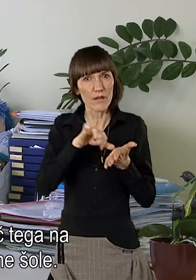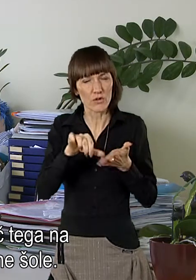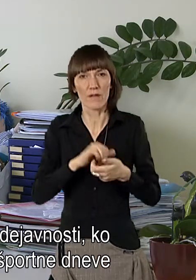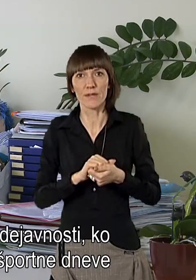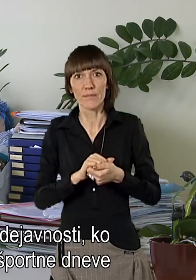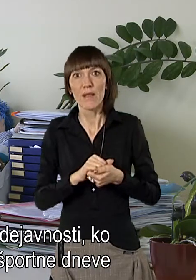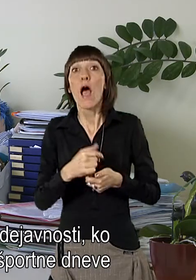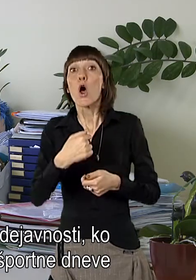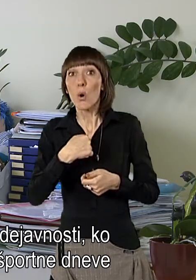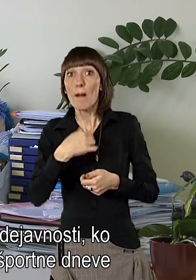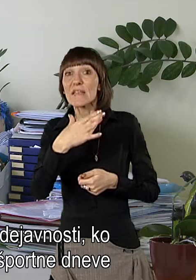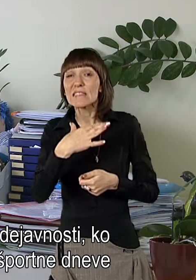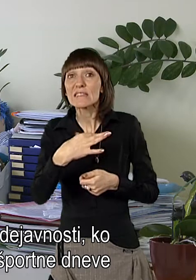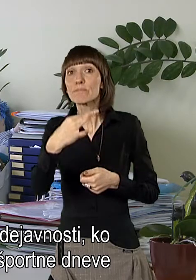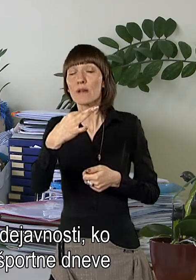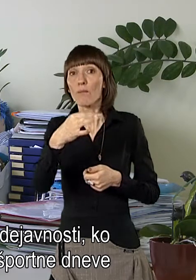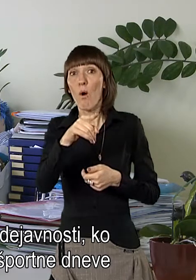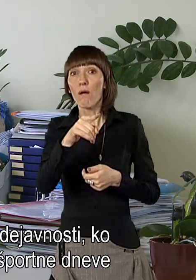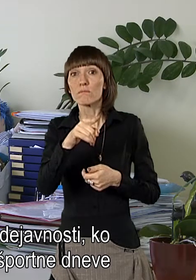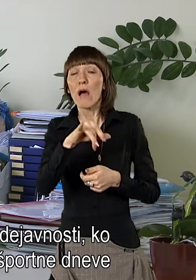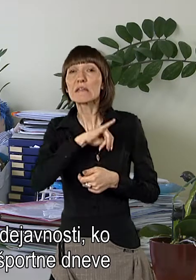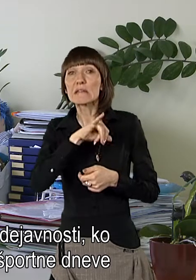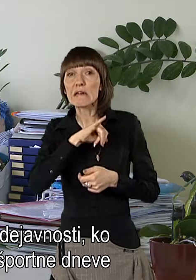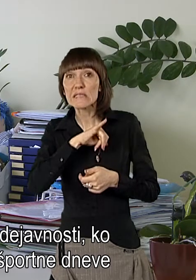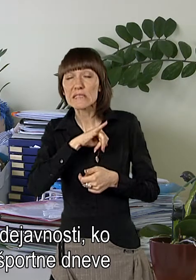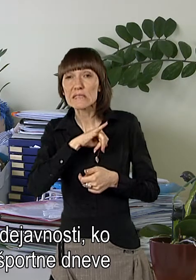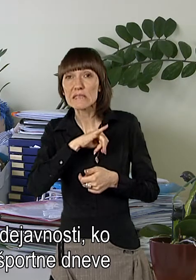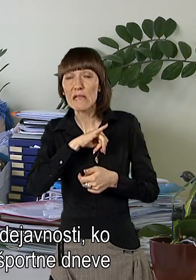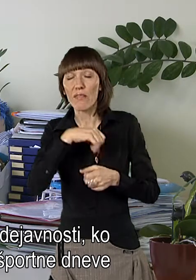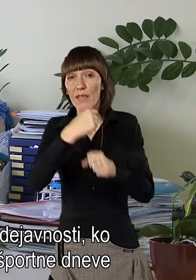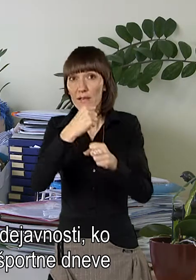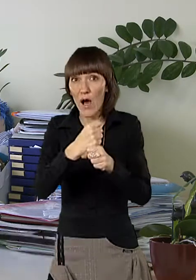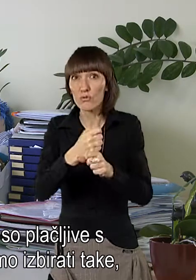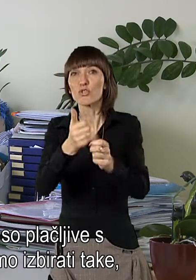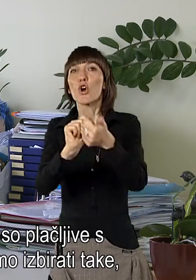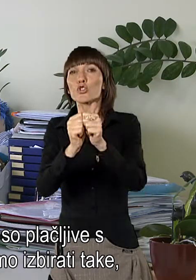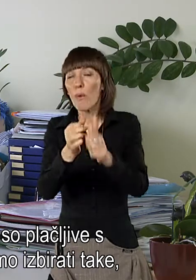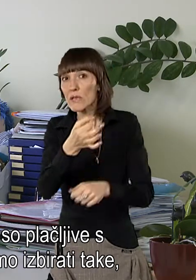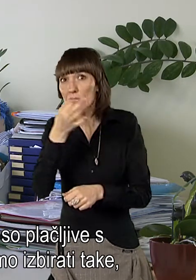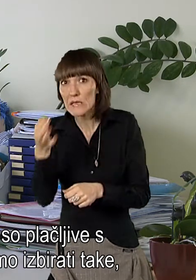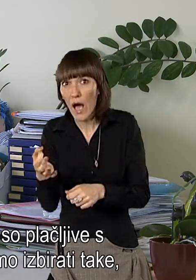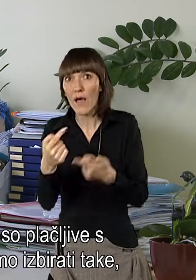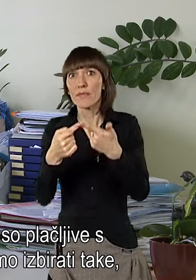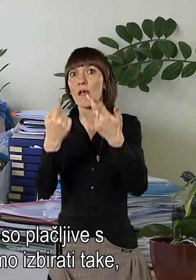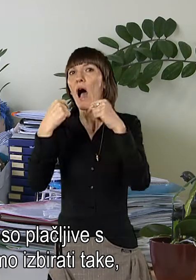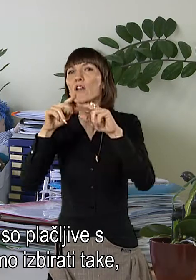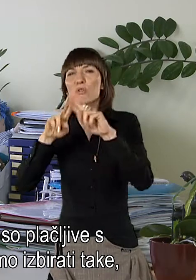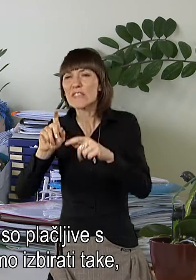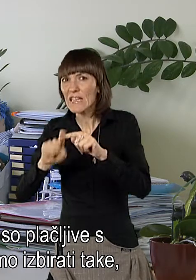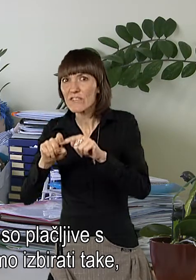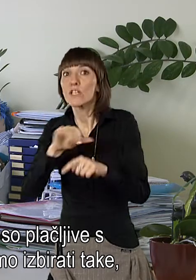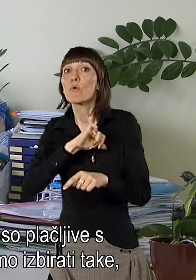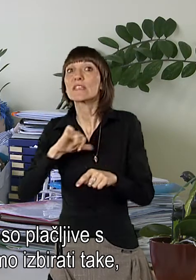Lahko pa bi rekla, da ko izbiramo interesne dojavnosti, ko organiziramo različne športne dneve ali pa dodatne zadeve, ki so pa